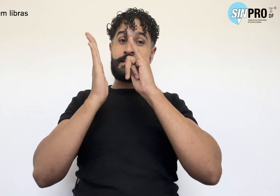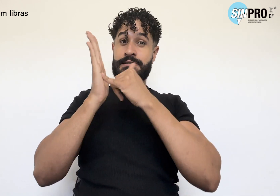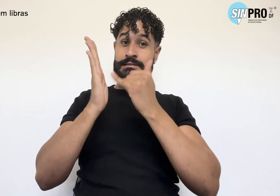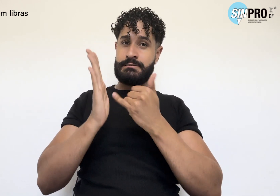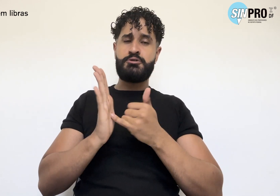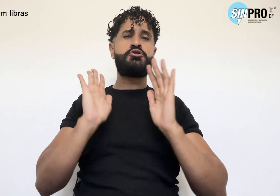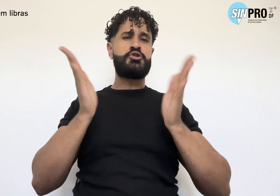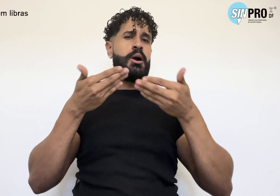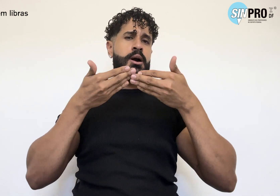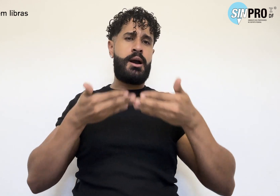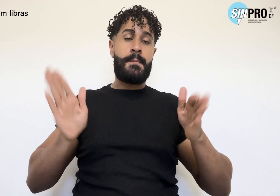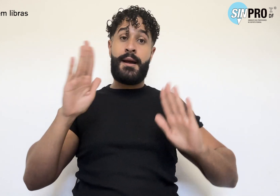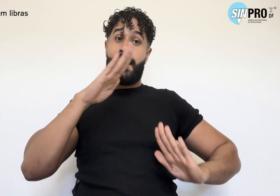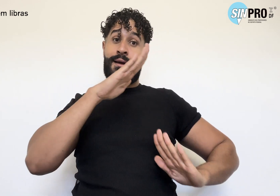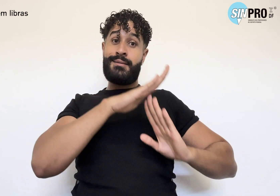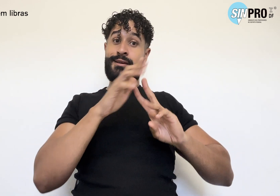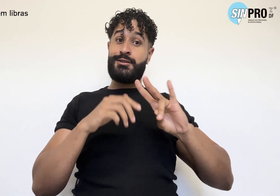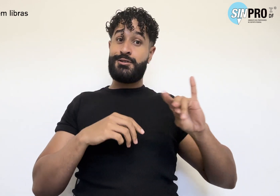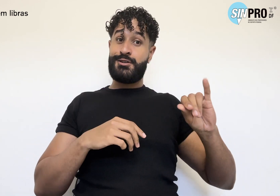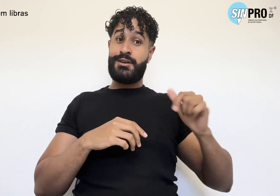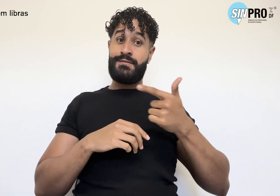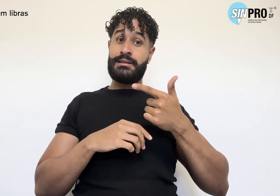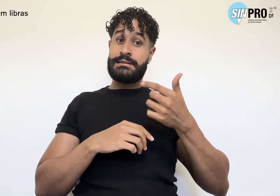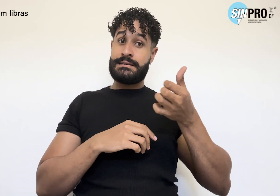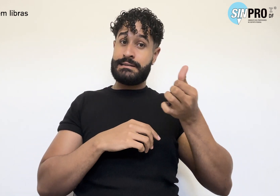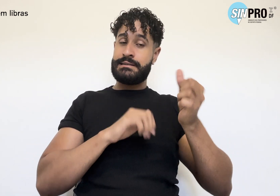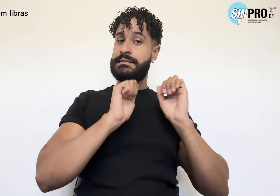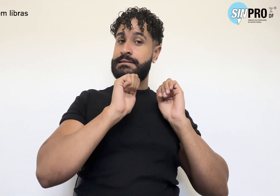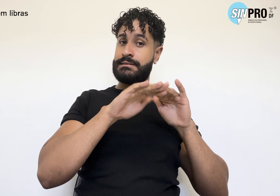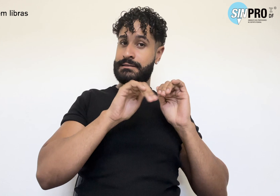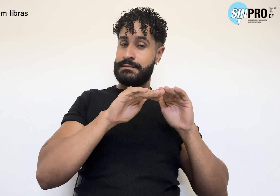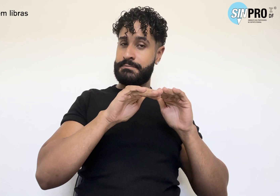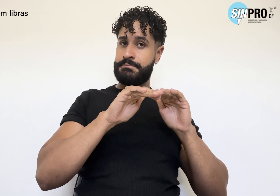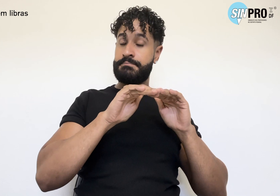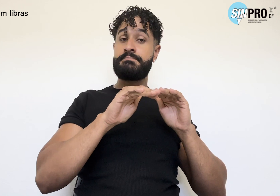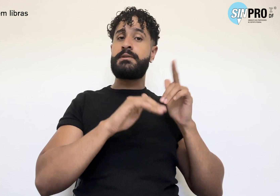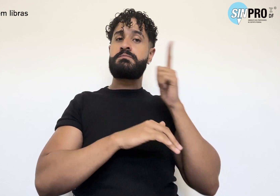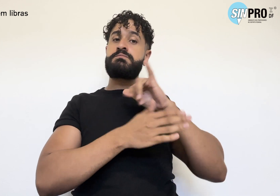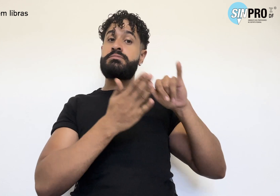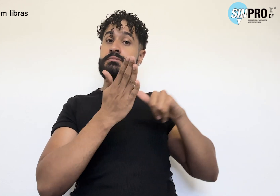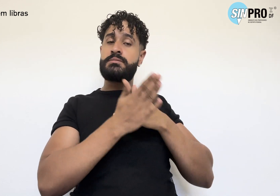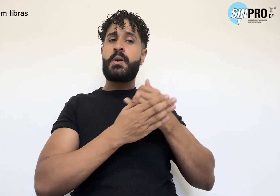abertas até o dia 26 de setembro. Para se inscrever, clique no botão.